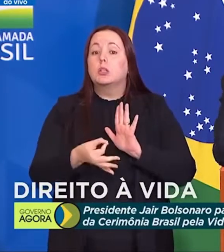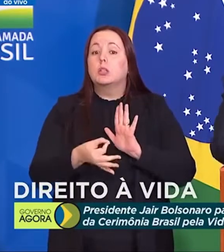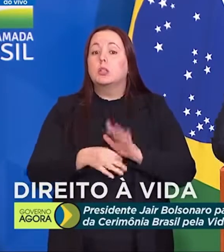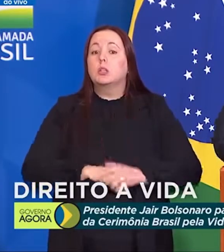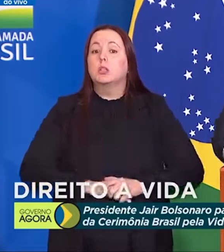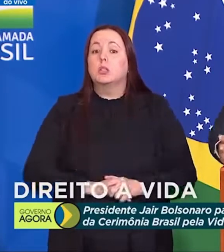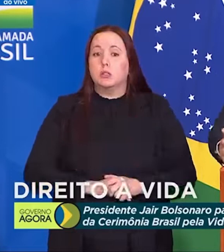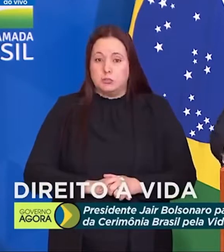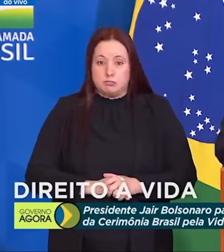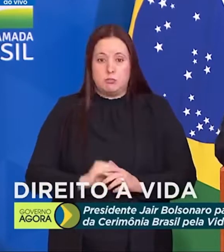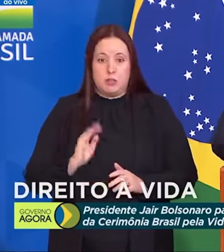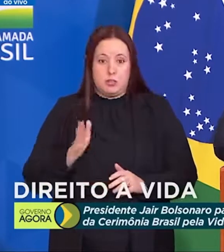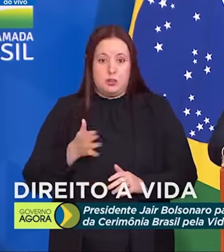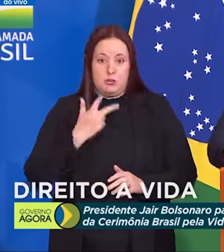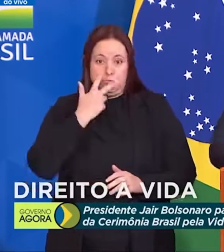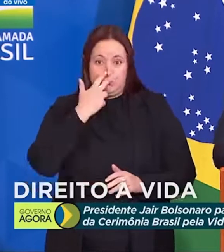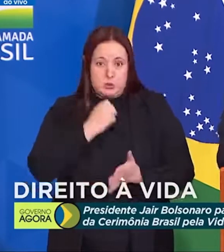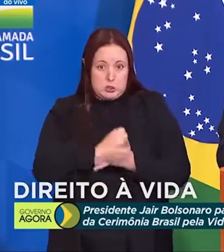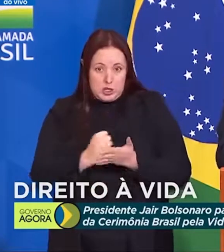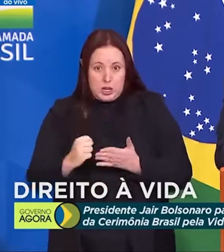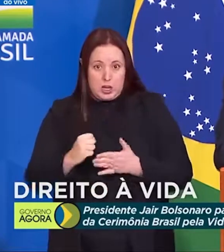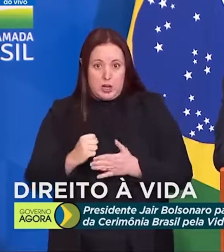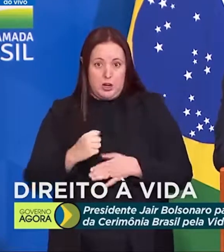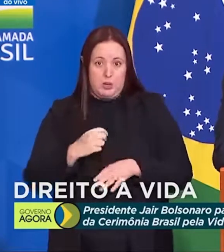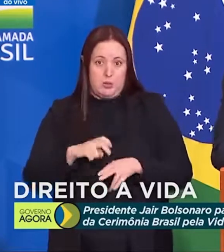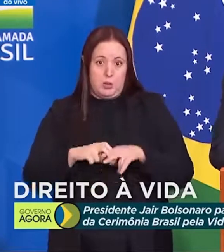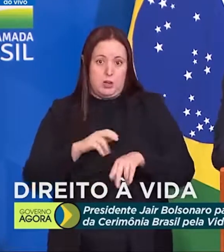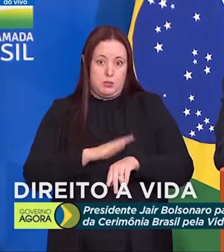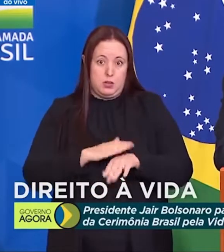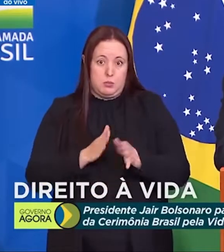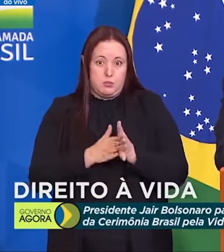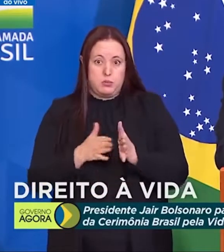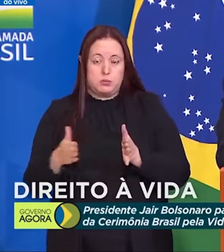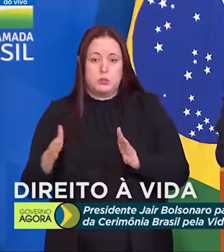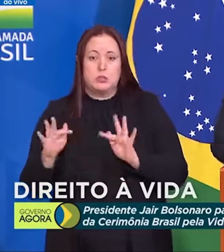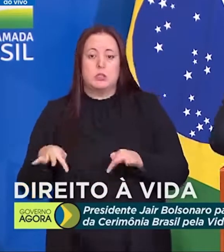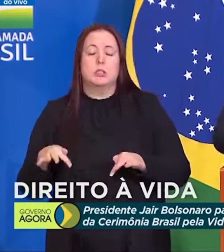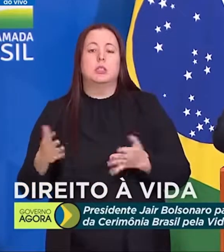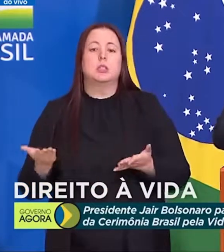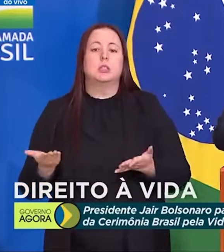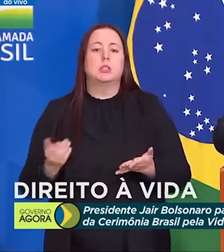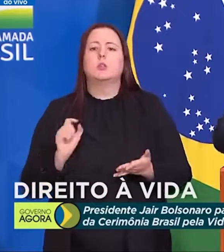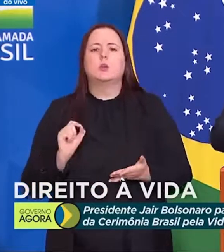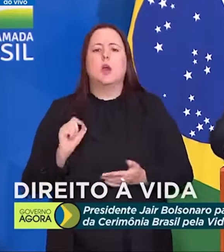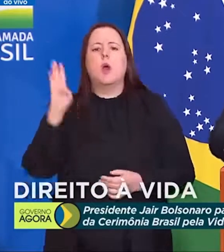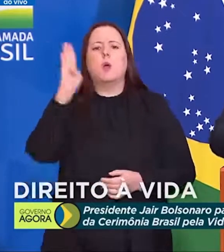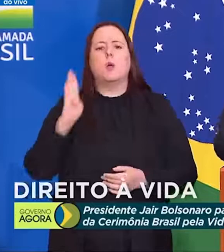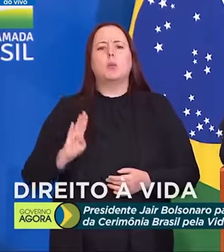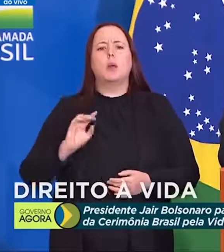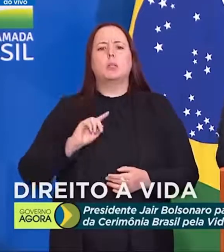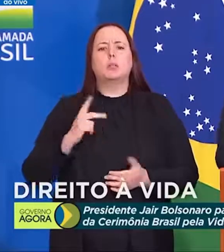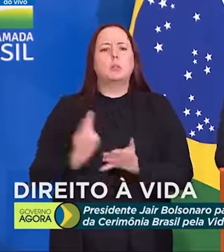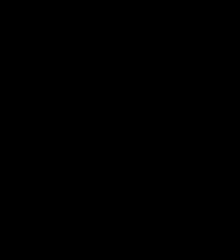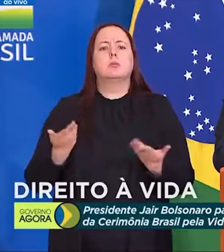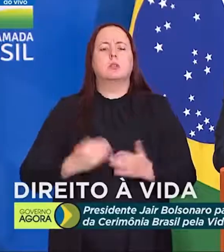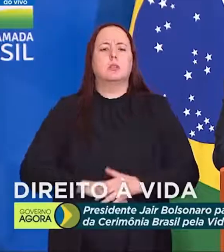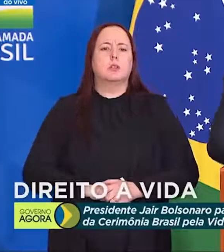que já se prescrevia, todas as acusações contra ele. Que Brasil é esse?